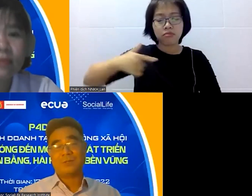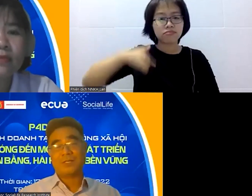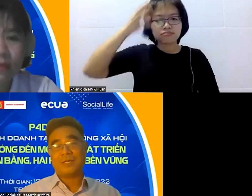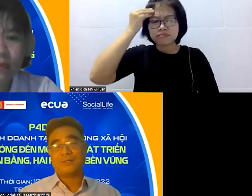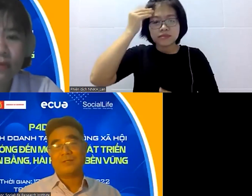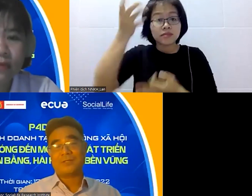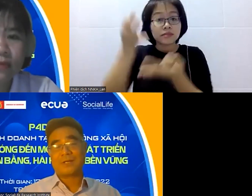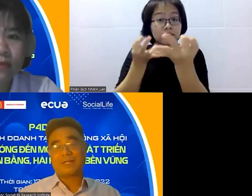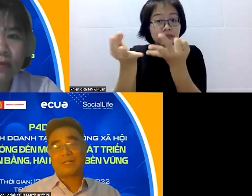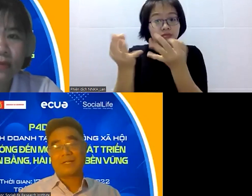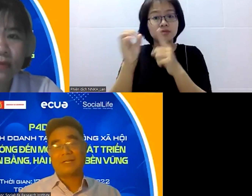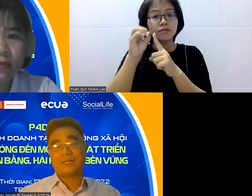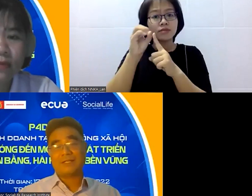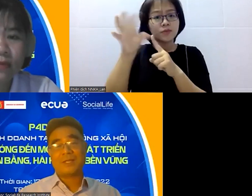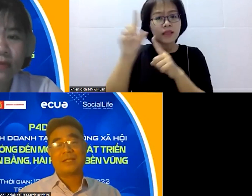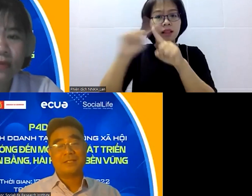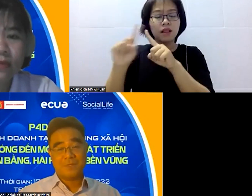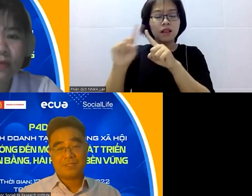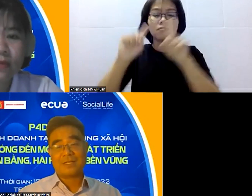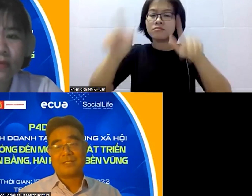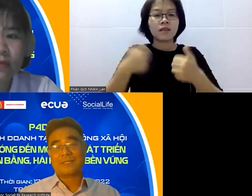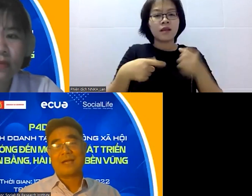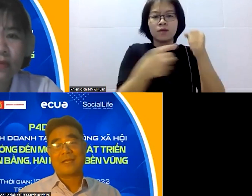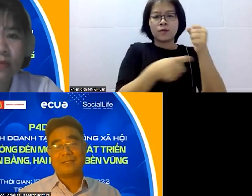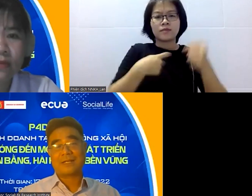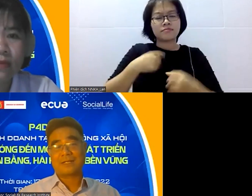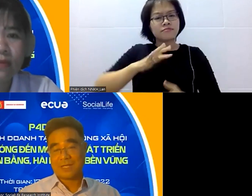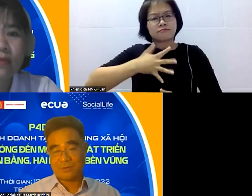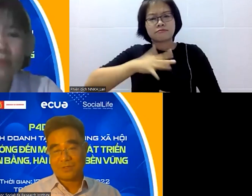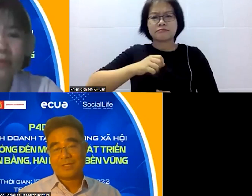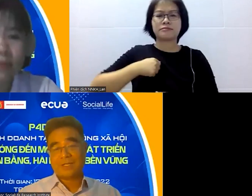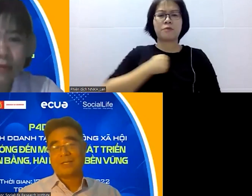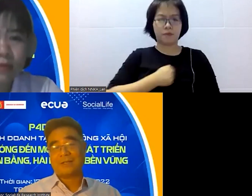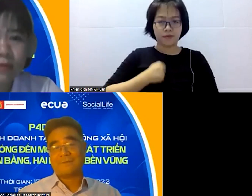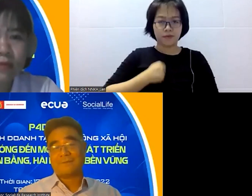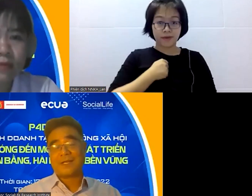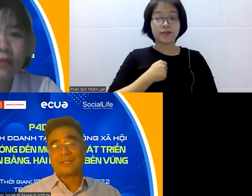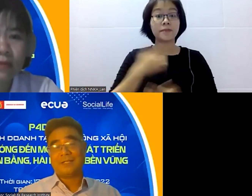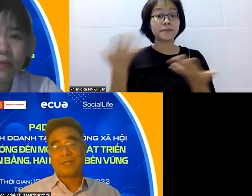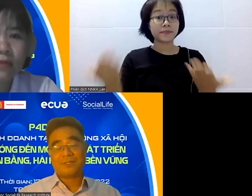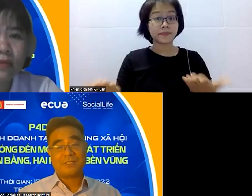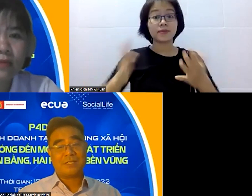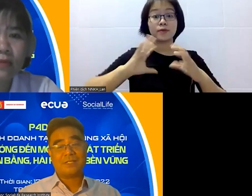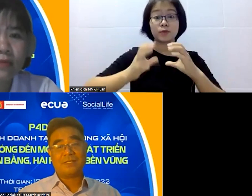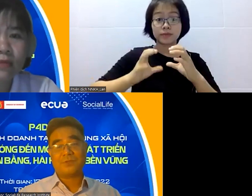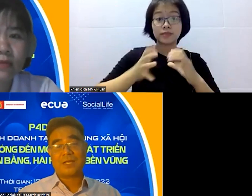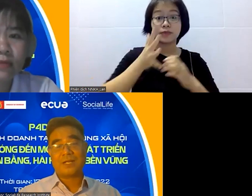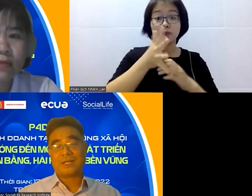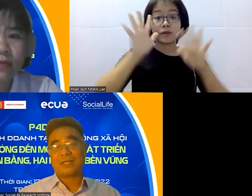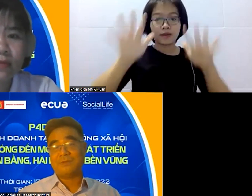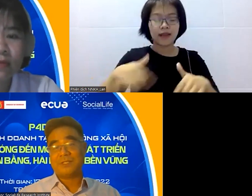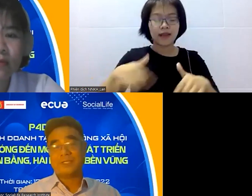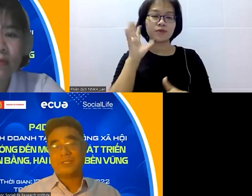và những cái lỗ lực đấy tôi cho rằng là chúng ta đang từng bước để chúng ta tạo ra những cái tác đồng xã hội và tiếp theo chương trình thì